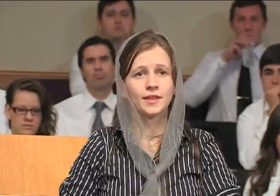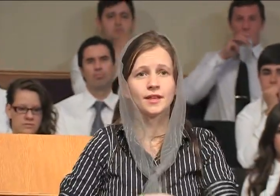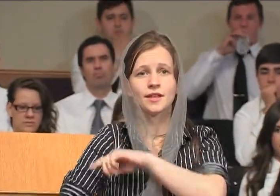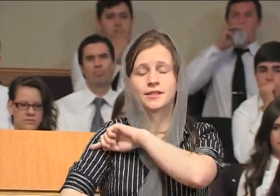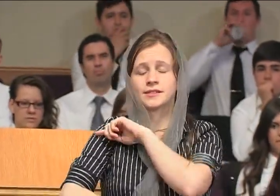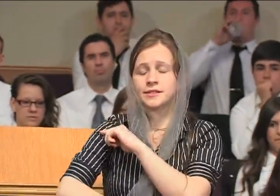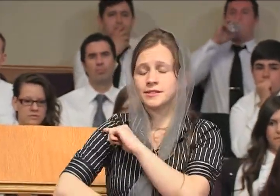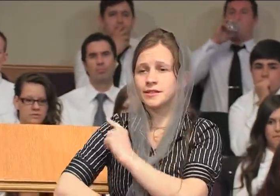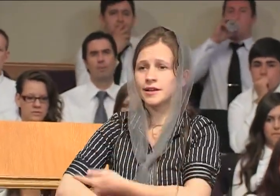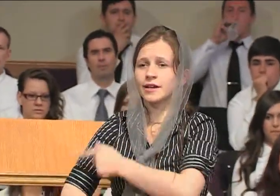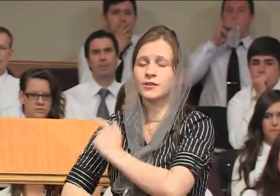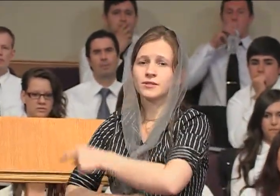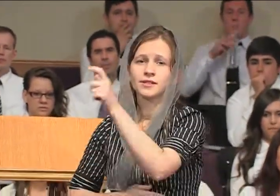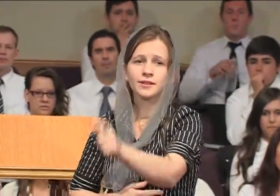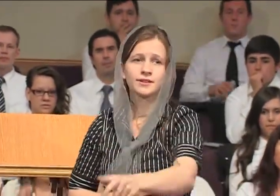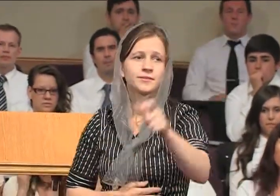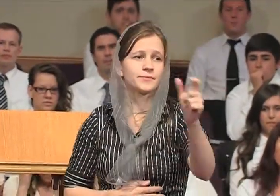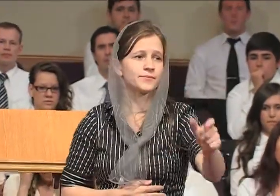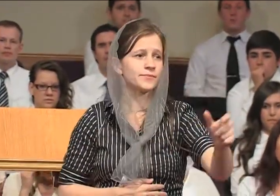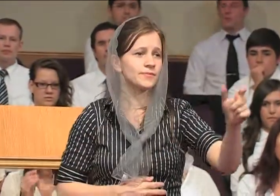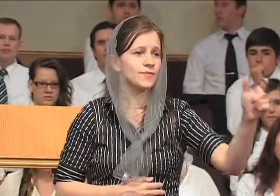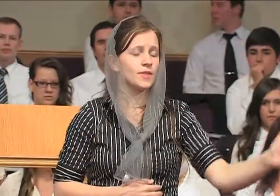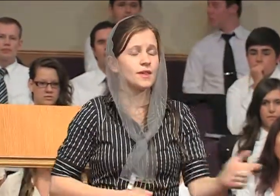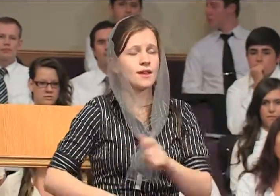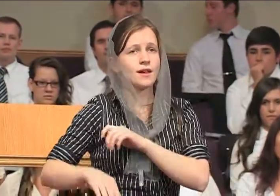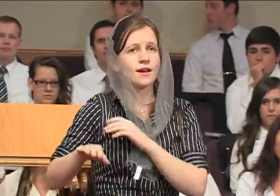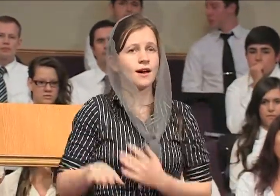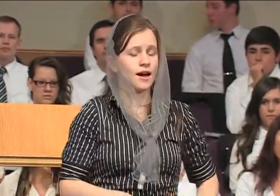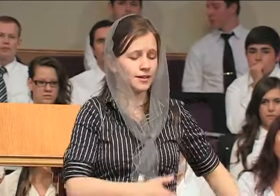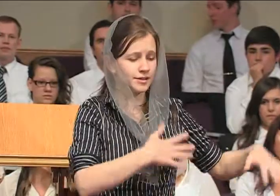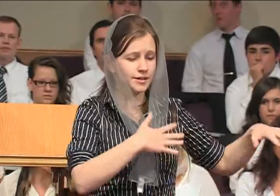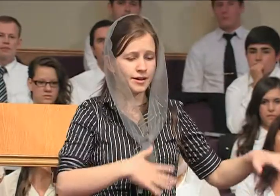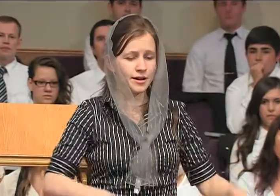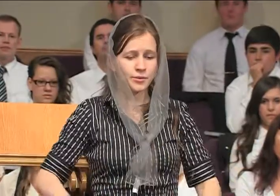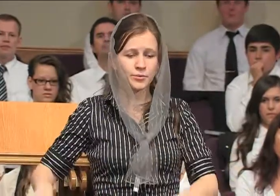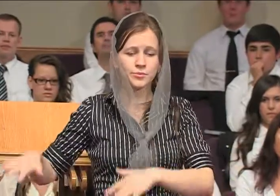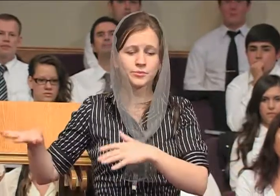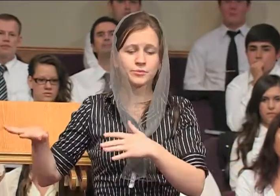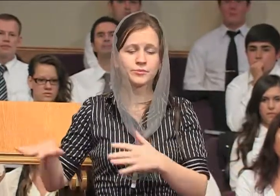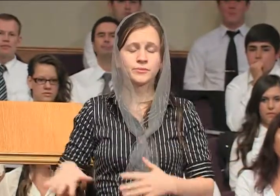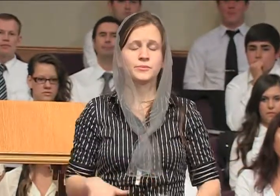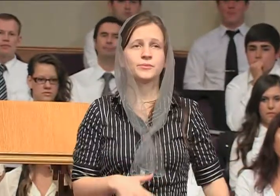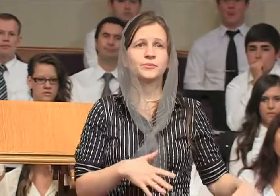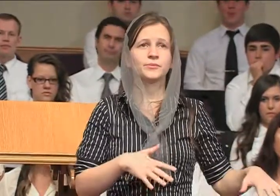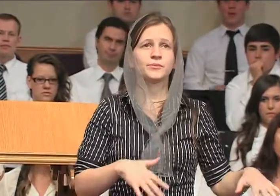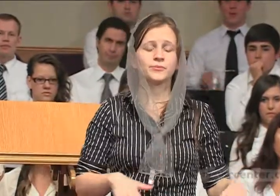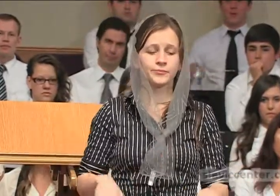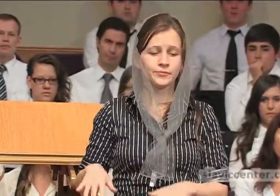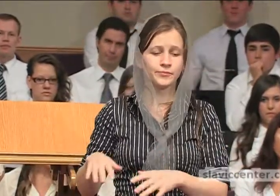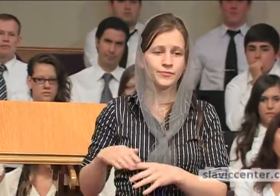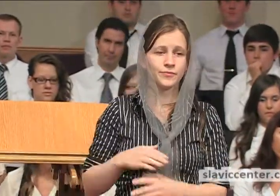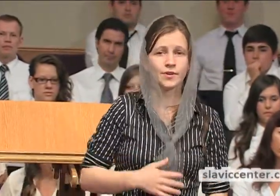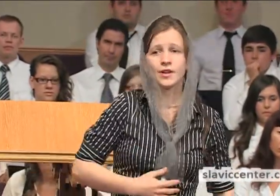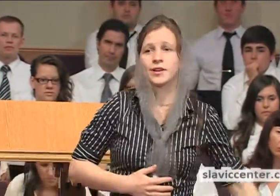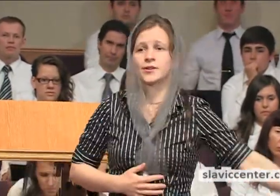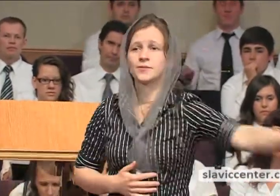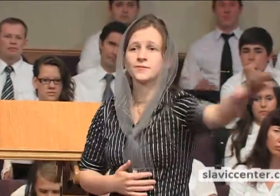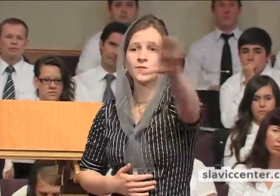Сил сильных ослабеют, И все